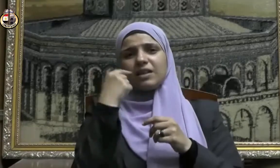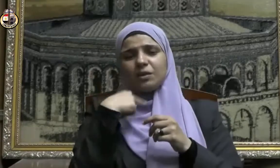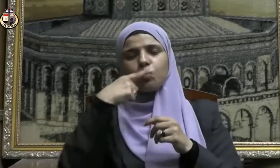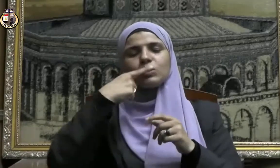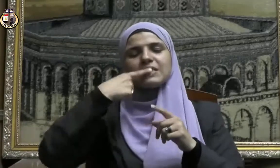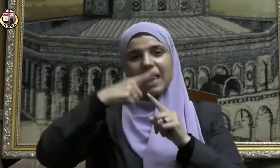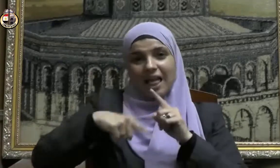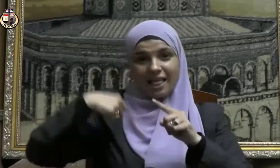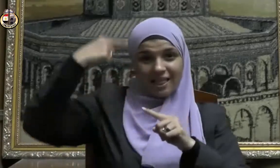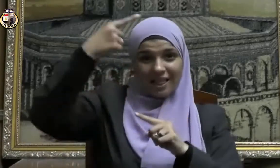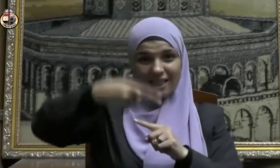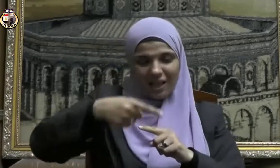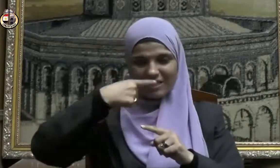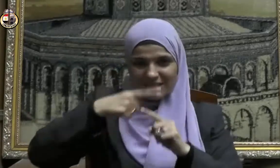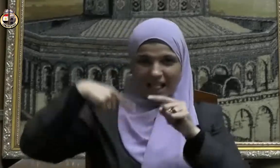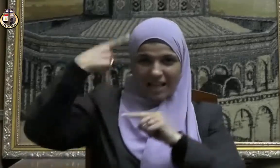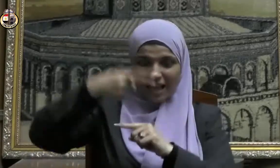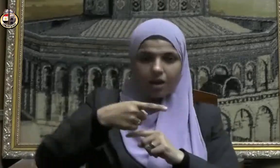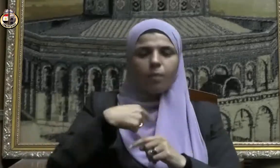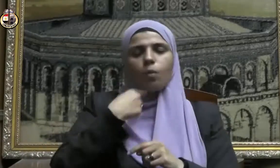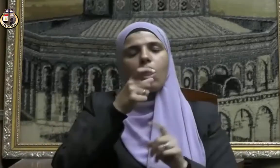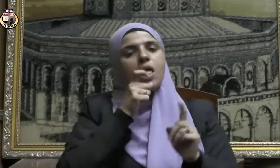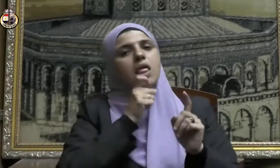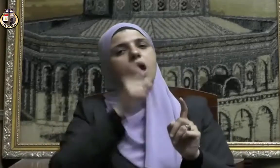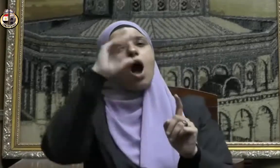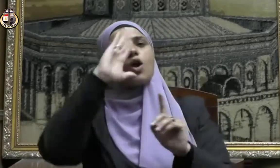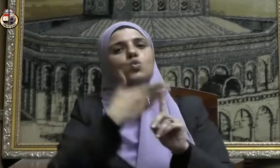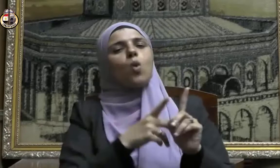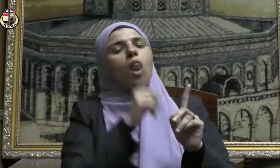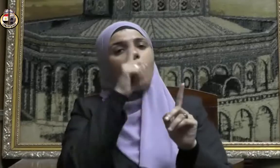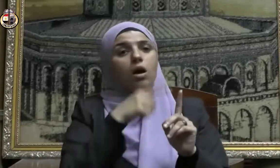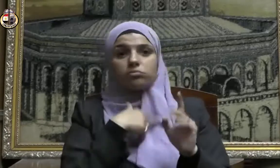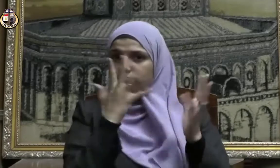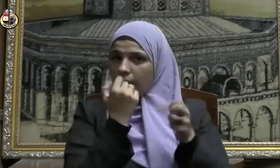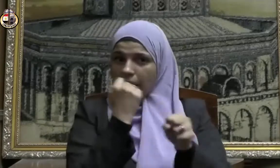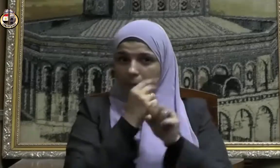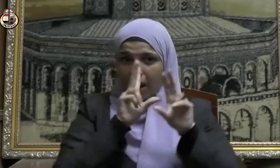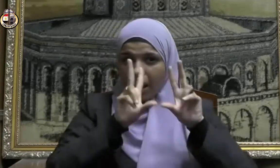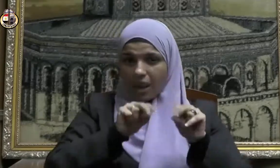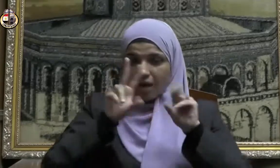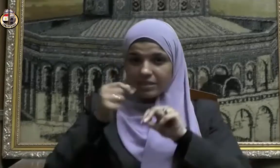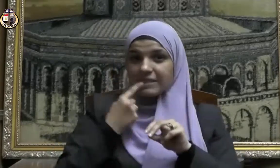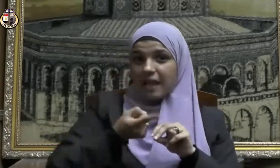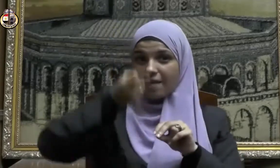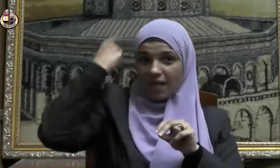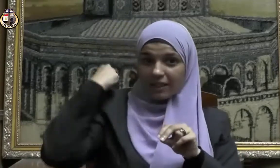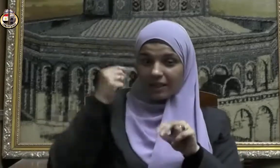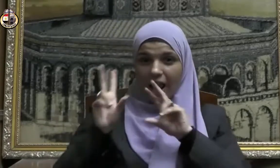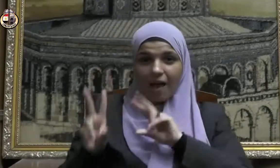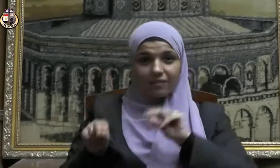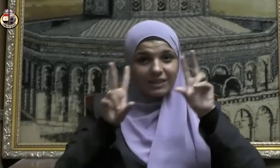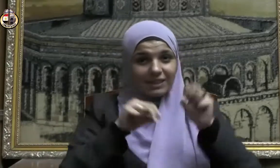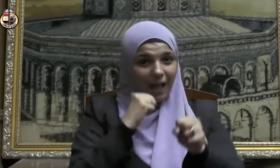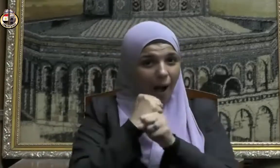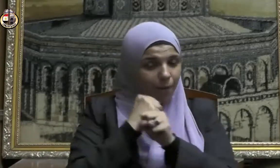قالوا يا رسول الله نفعل كما فعلنا عام الماضي